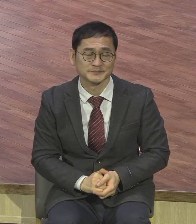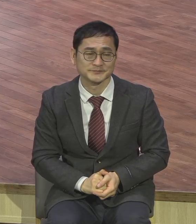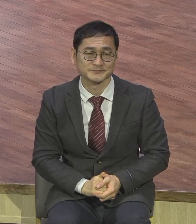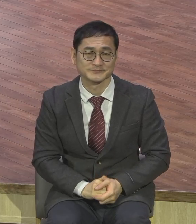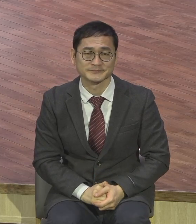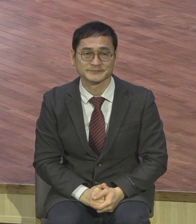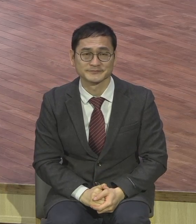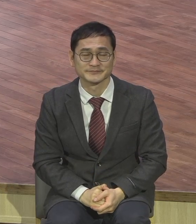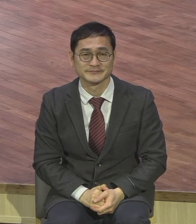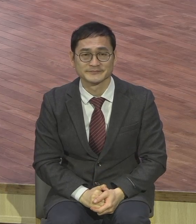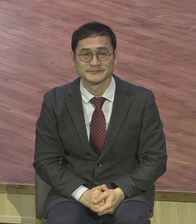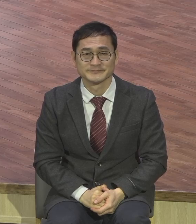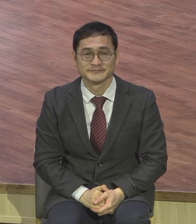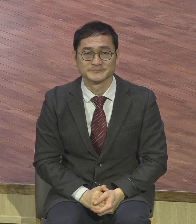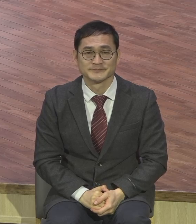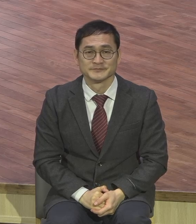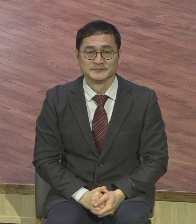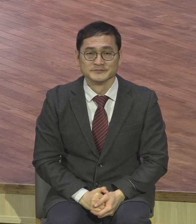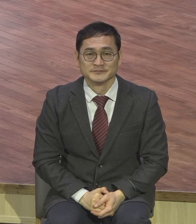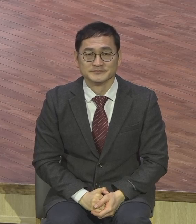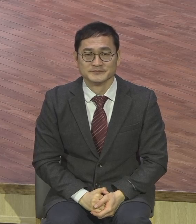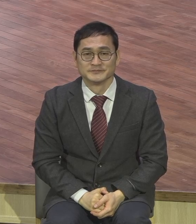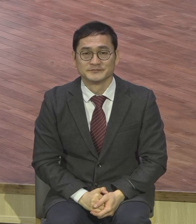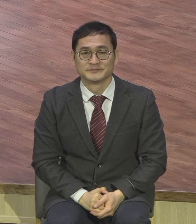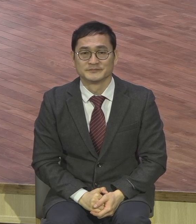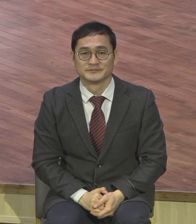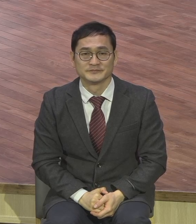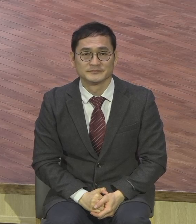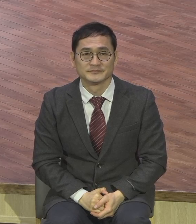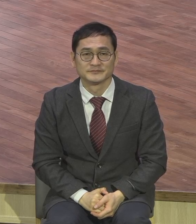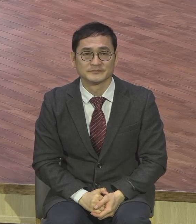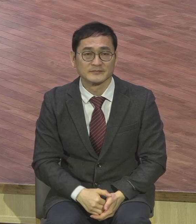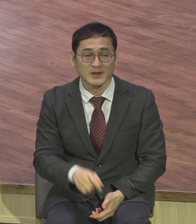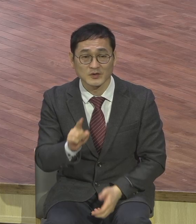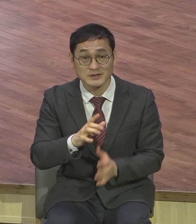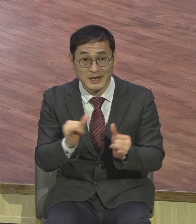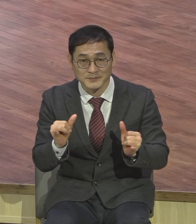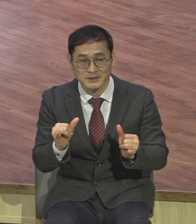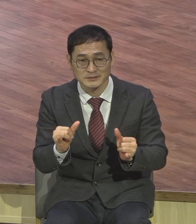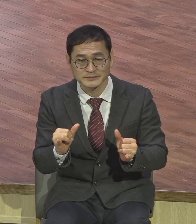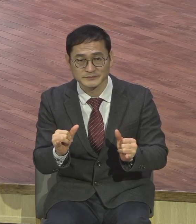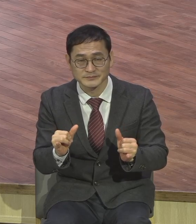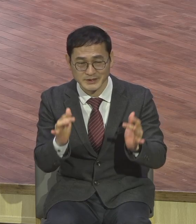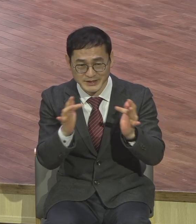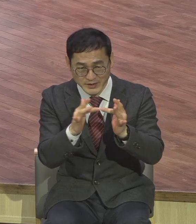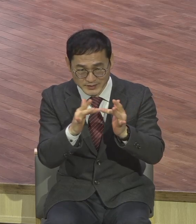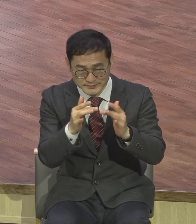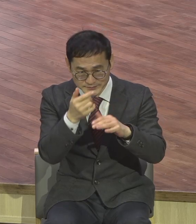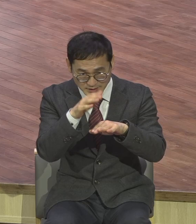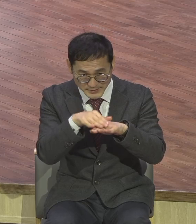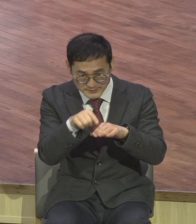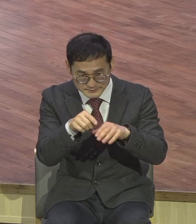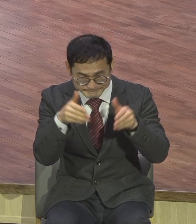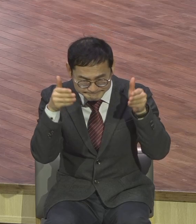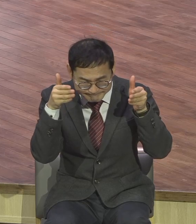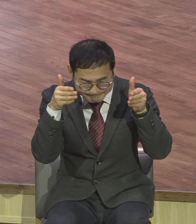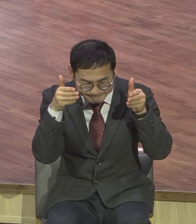어떤 분들은 집중해서 말씀을 대부분이 다 그렇게 듣는 모습을 보고